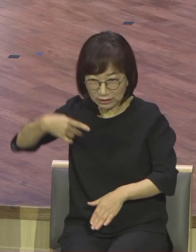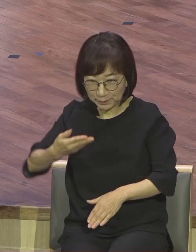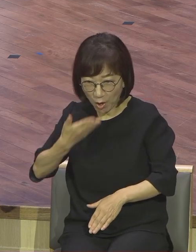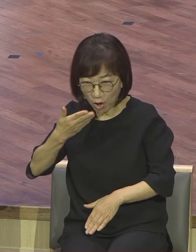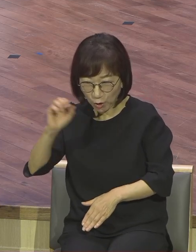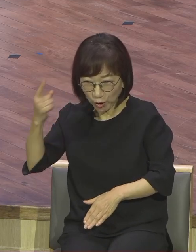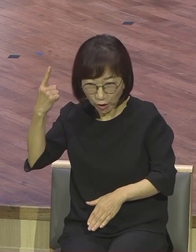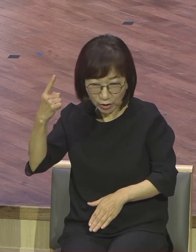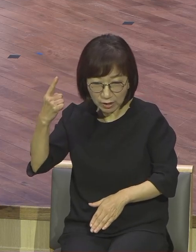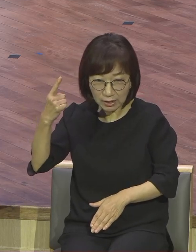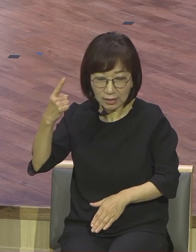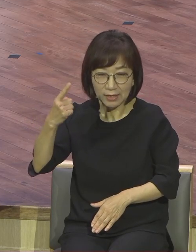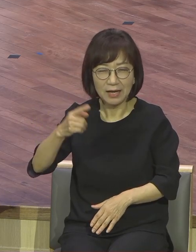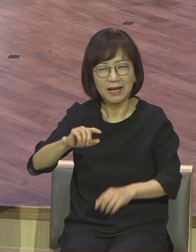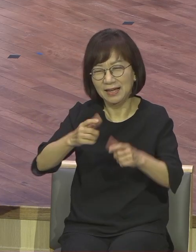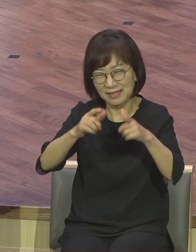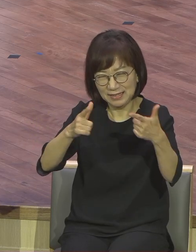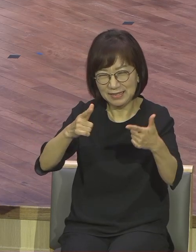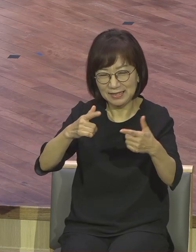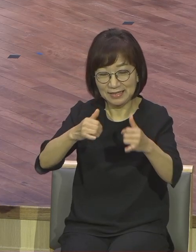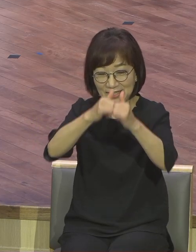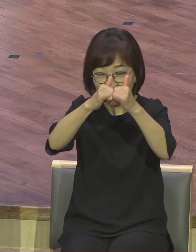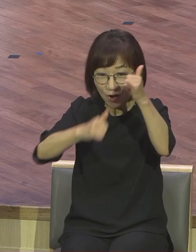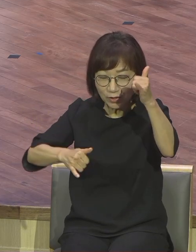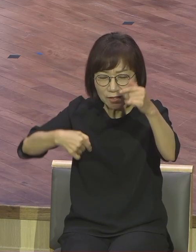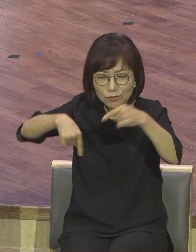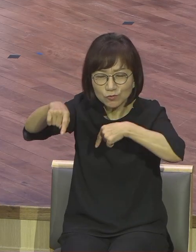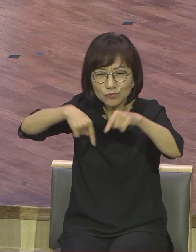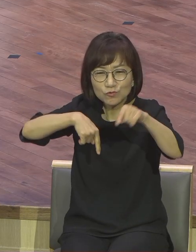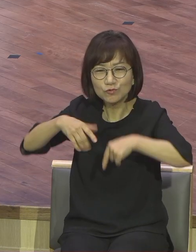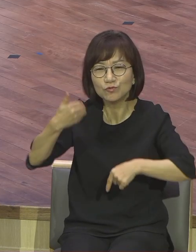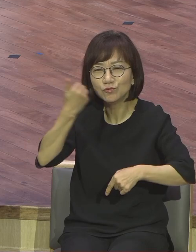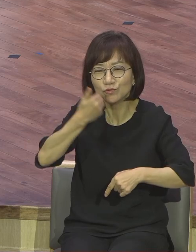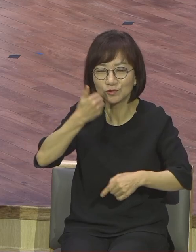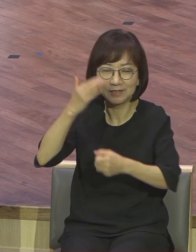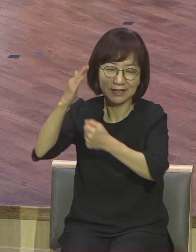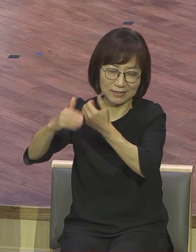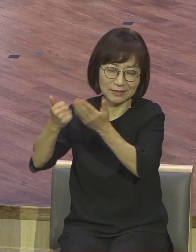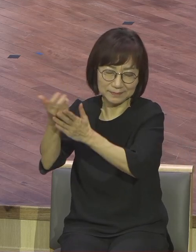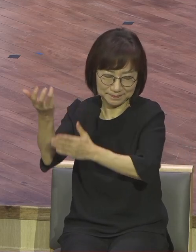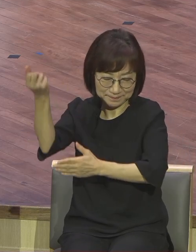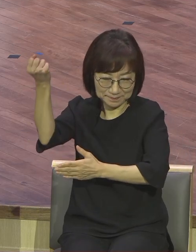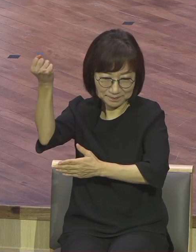하나님이십니다. 다 지금 마지막 대 정거를 보여주신 것입니다.